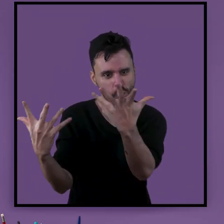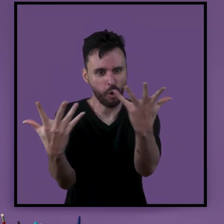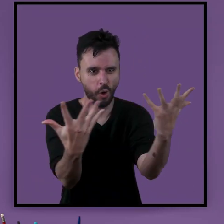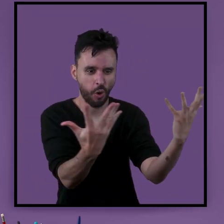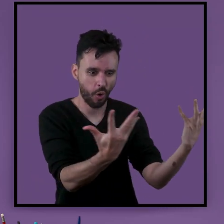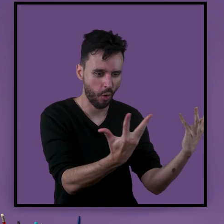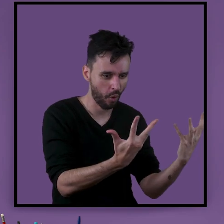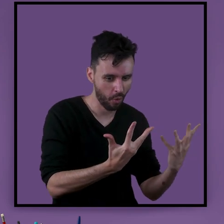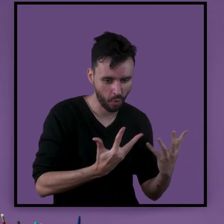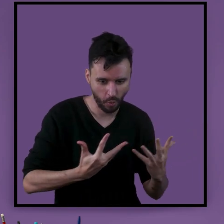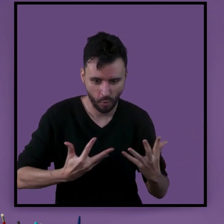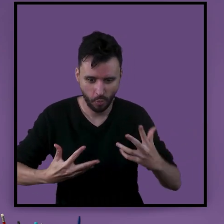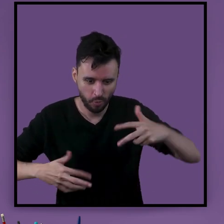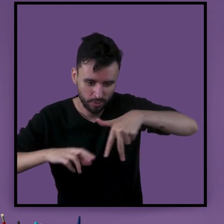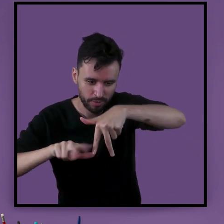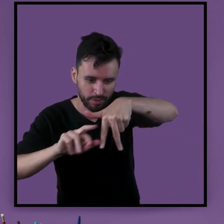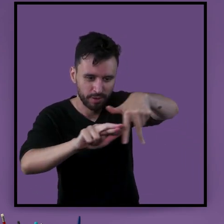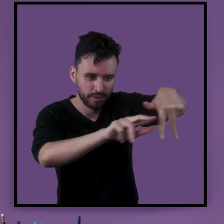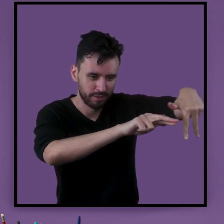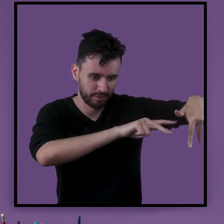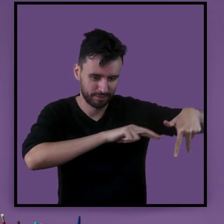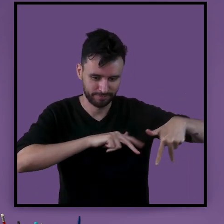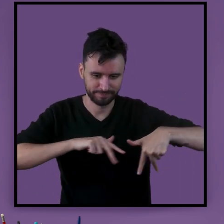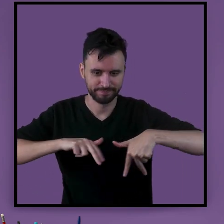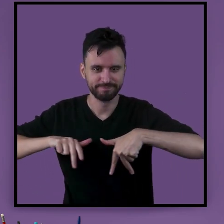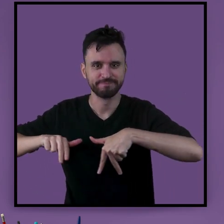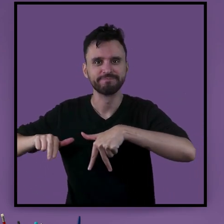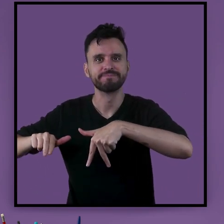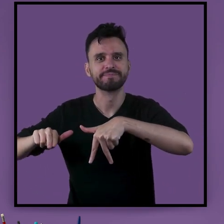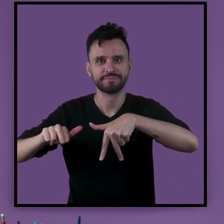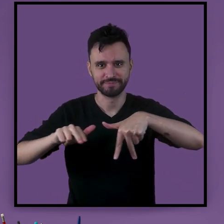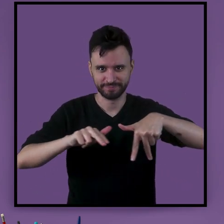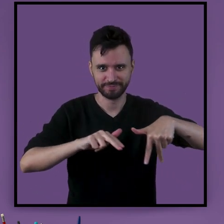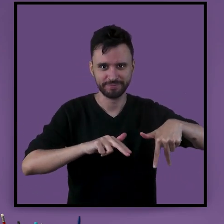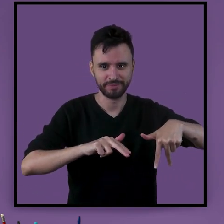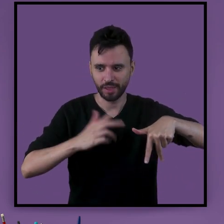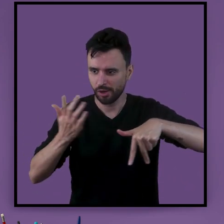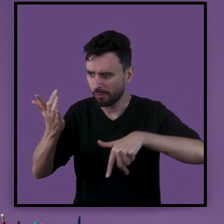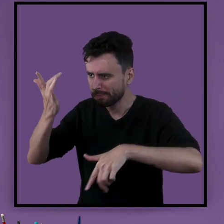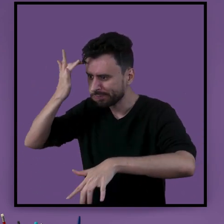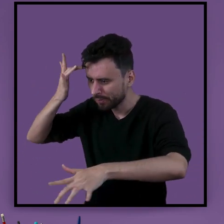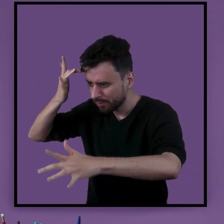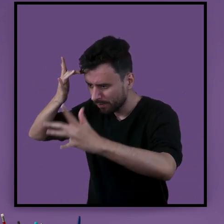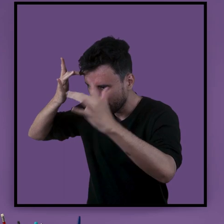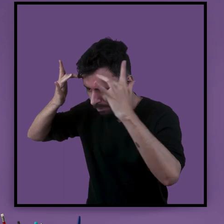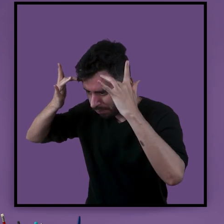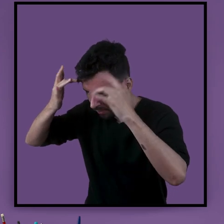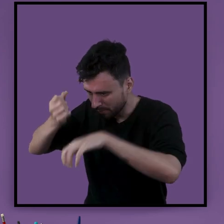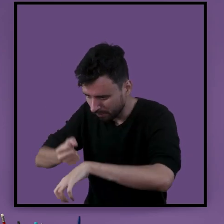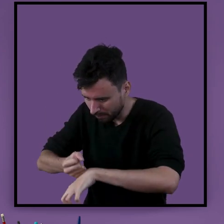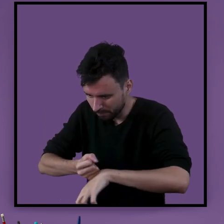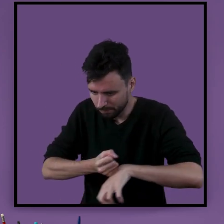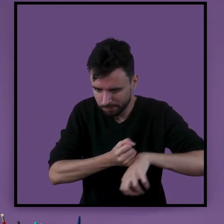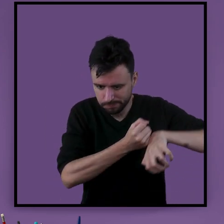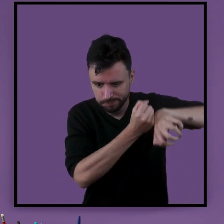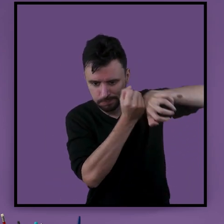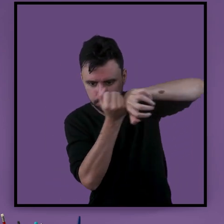celebra as diferenças, preserva memórias e raízes.